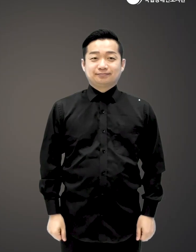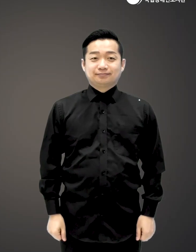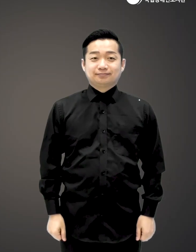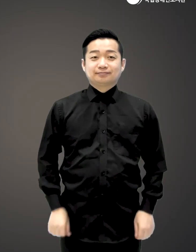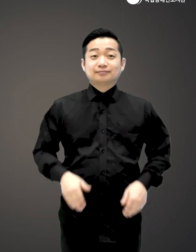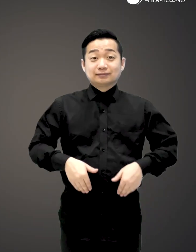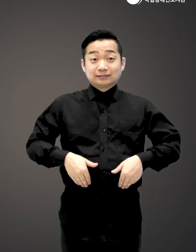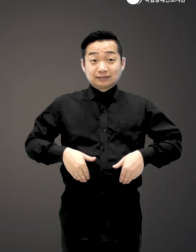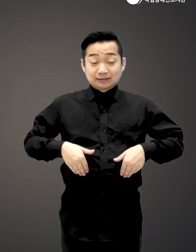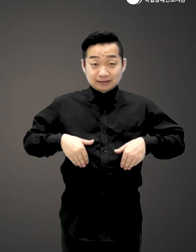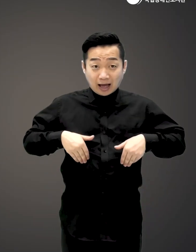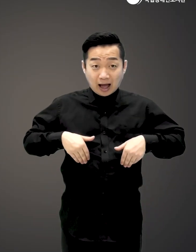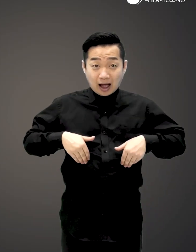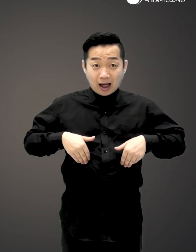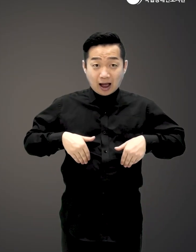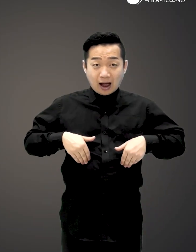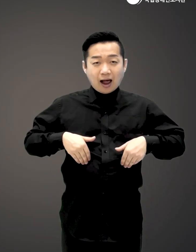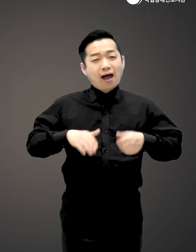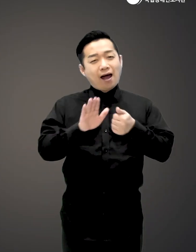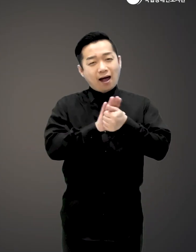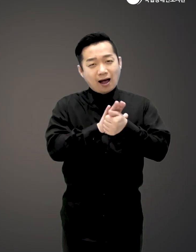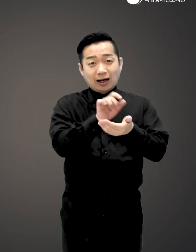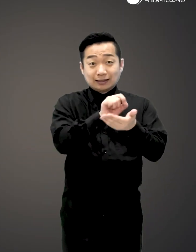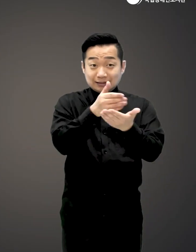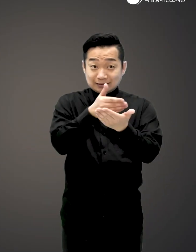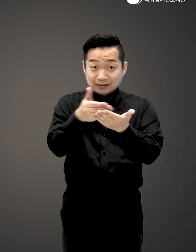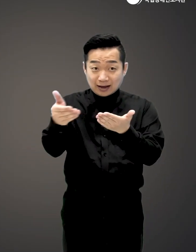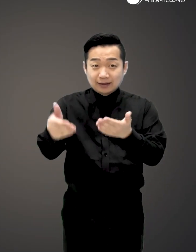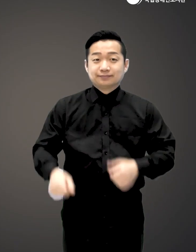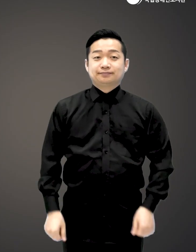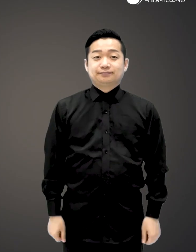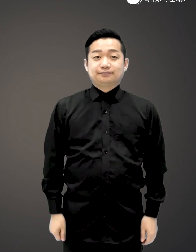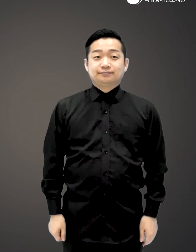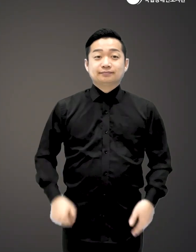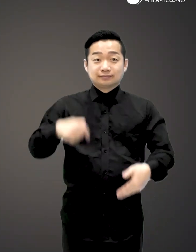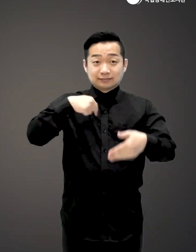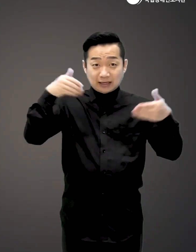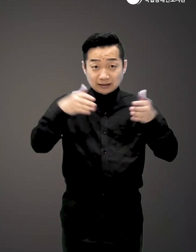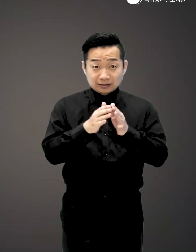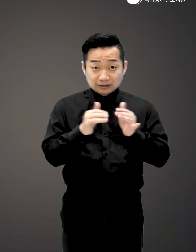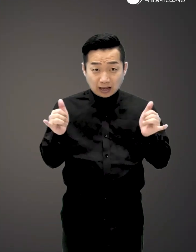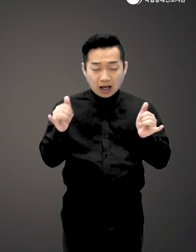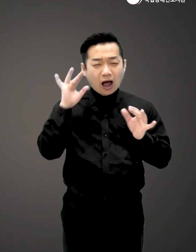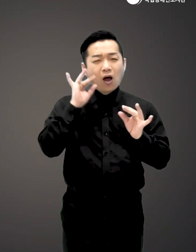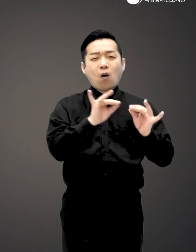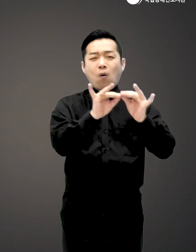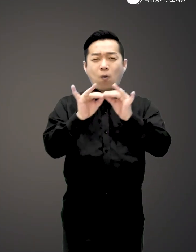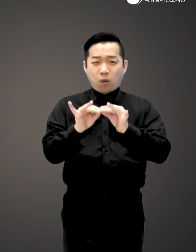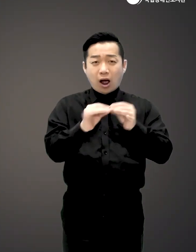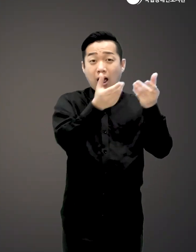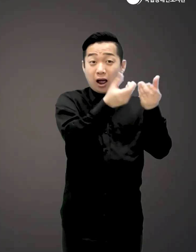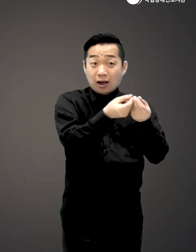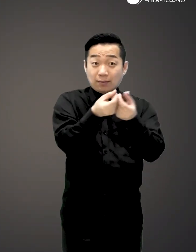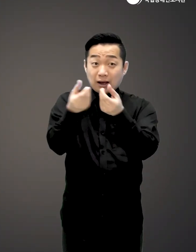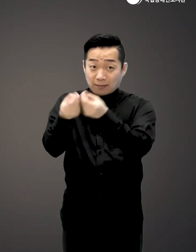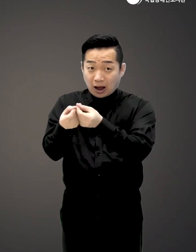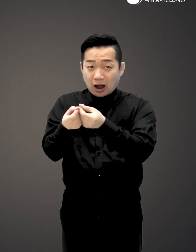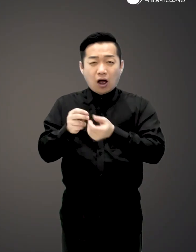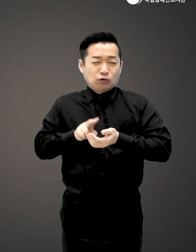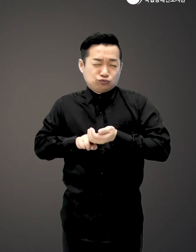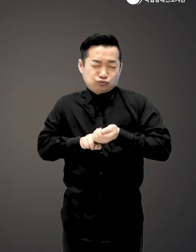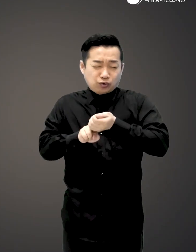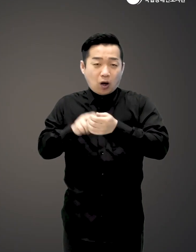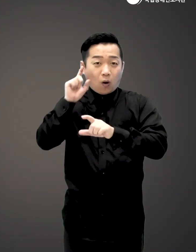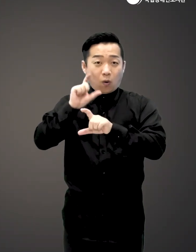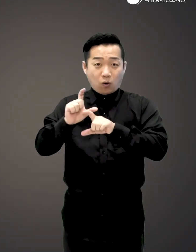따뜻하고 다정한 글과 그림으로 내양인이라면 공감할 에피소드와 꽁꽁